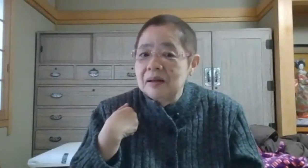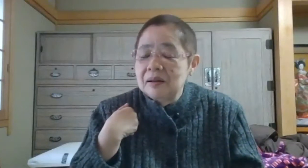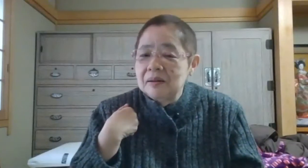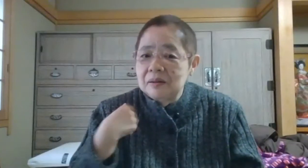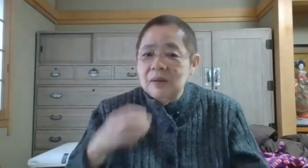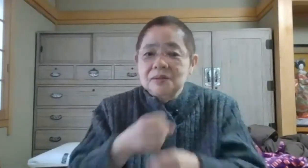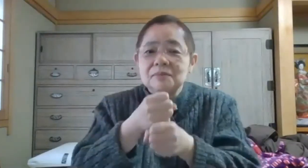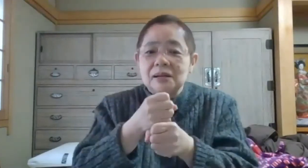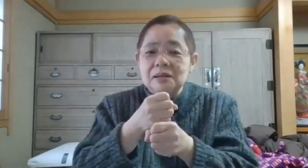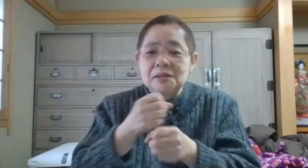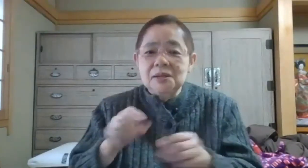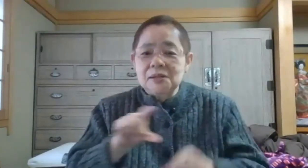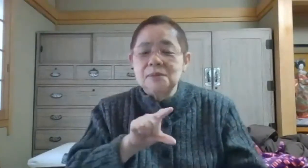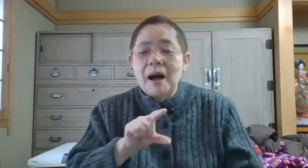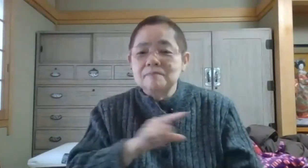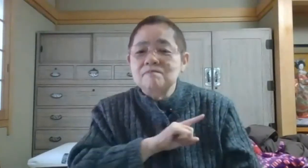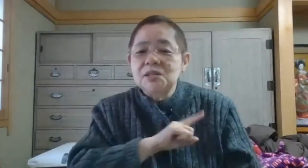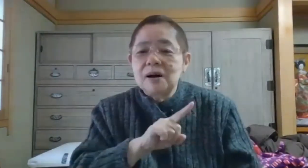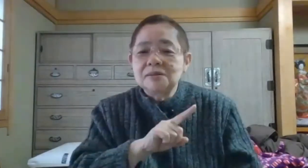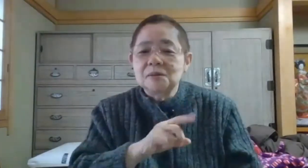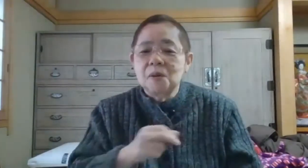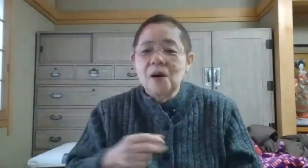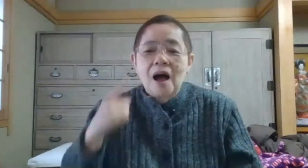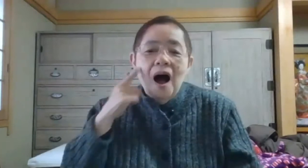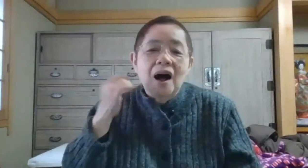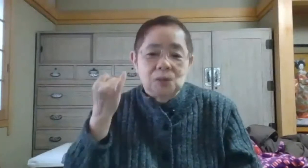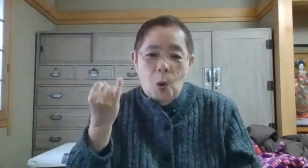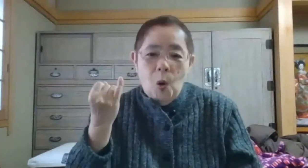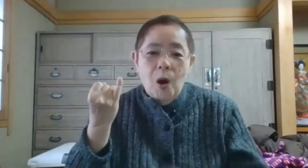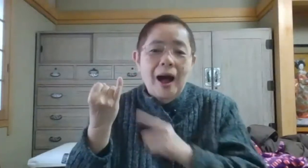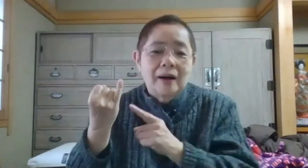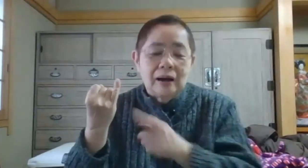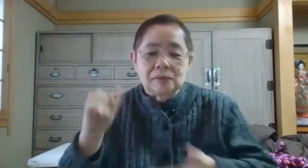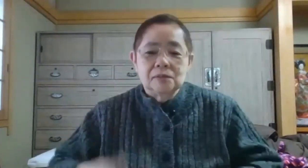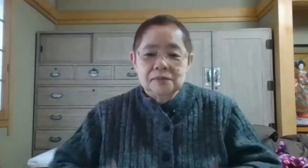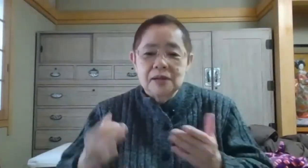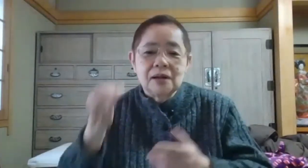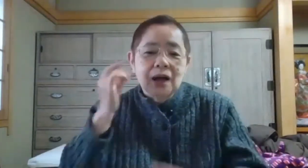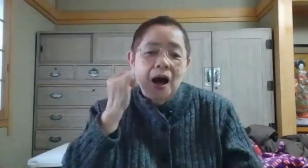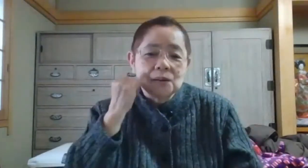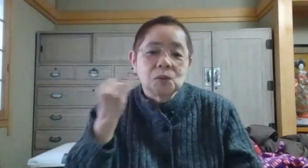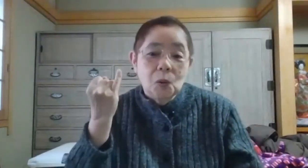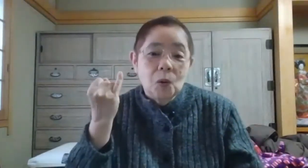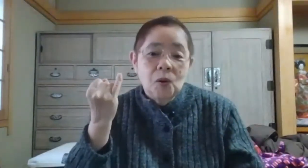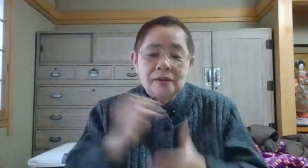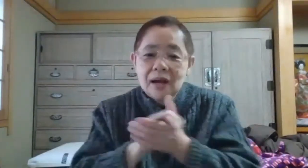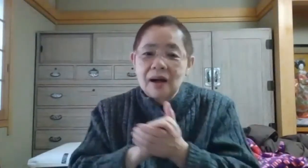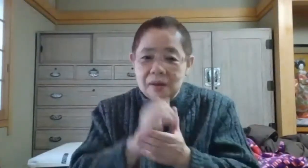まあつまり一番一番その母と産んでくれた母と仲が良